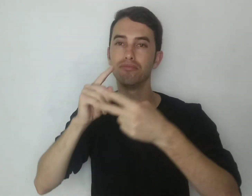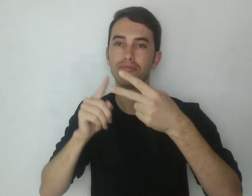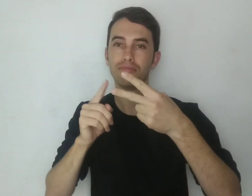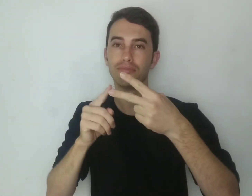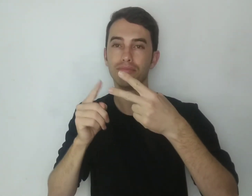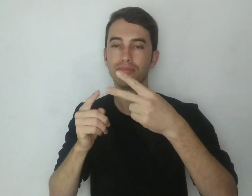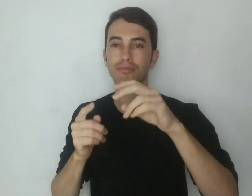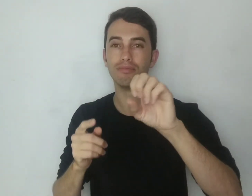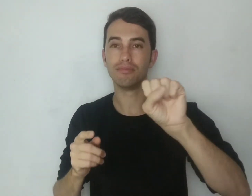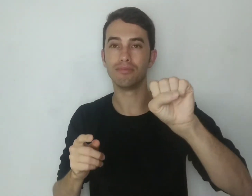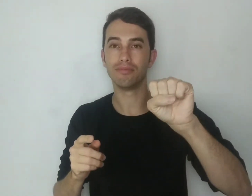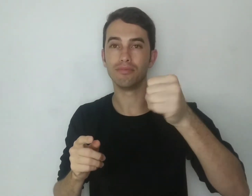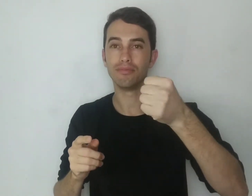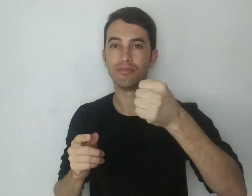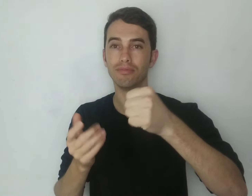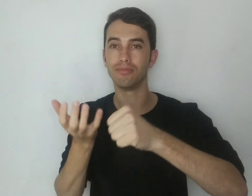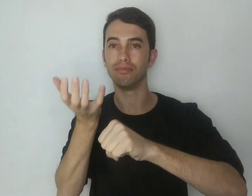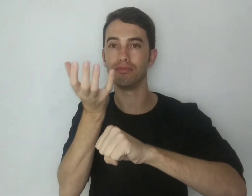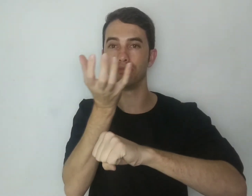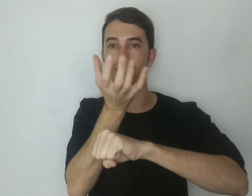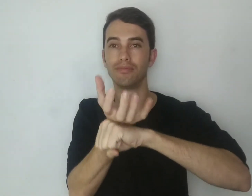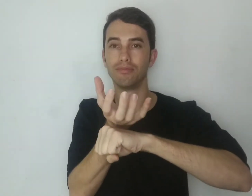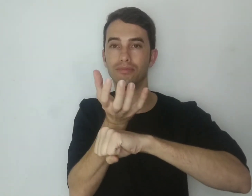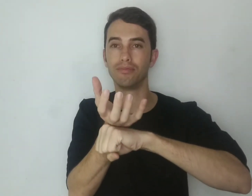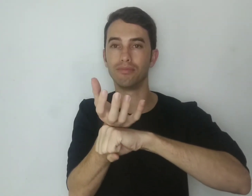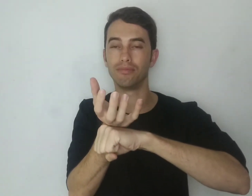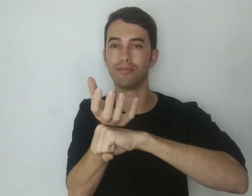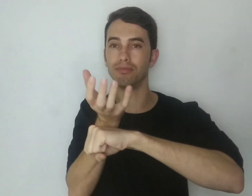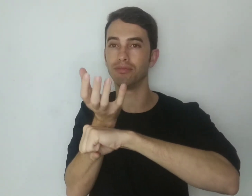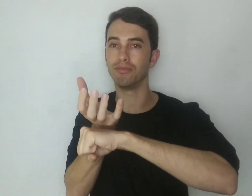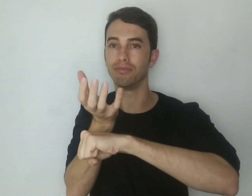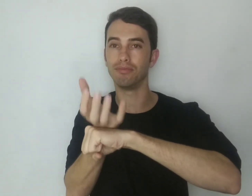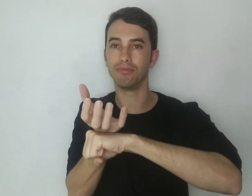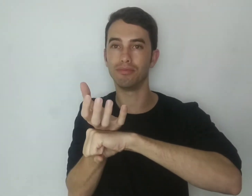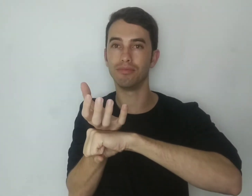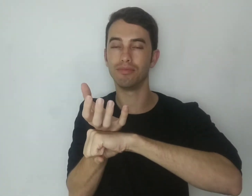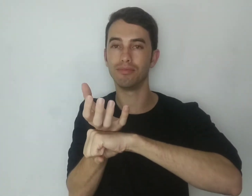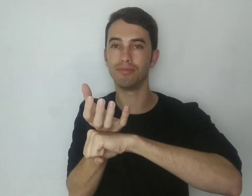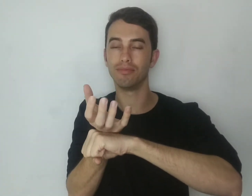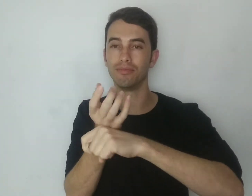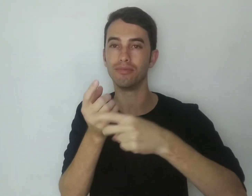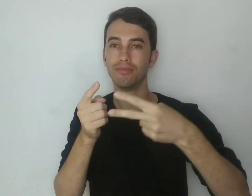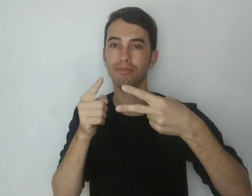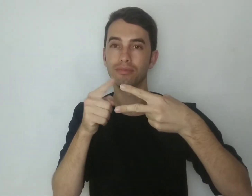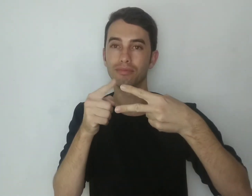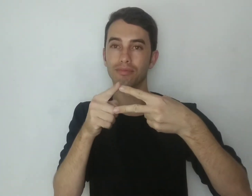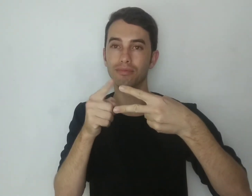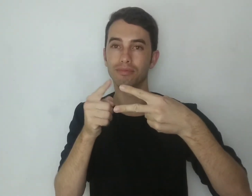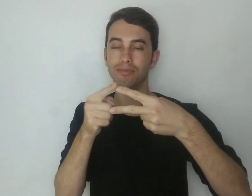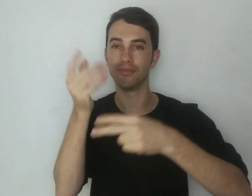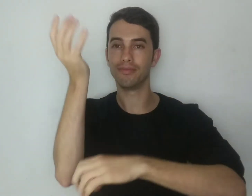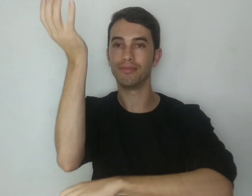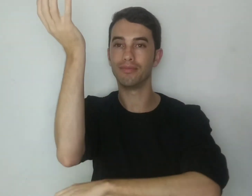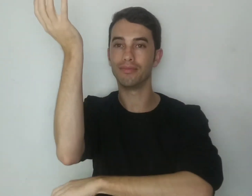abacaxi, e o segundo é usando a mão fechada imitando a fruta. Então, o primeiro é